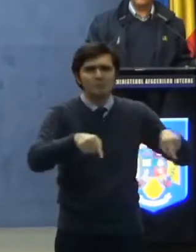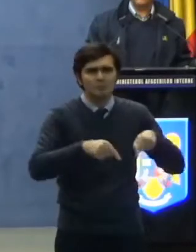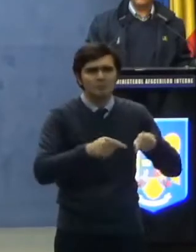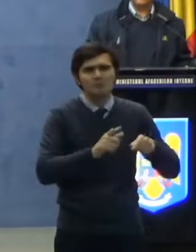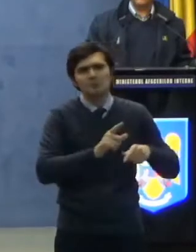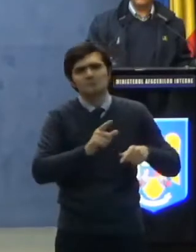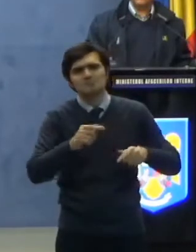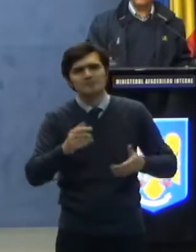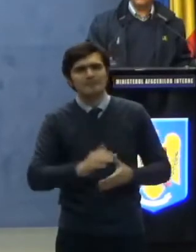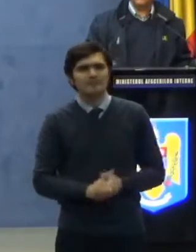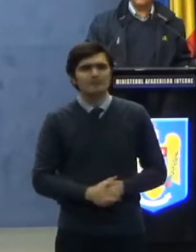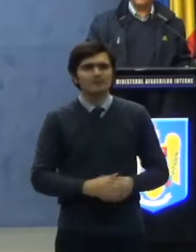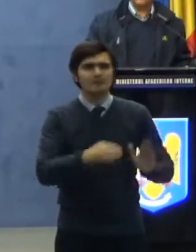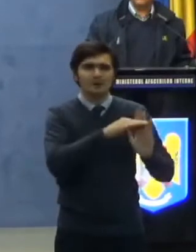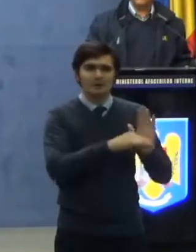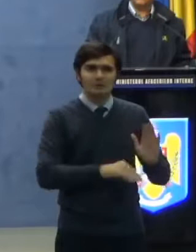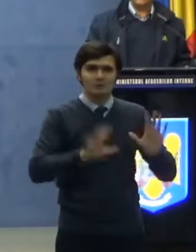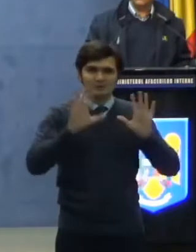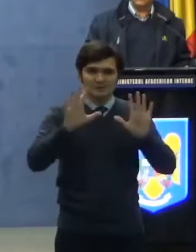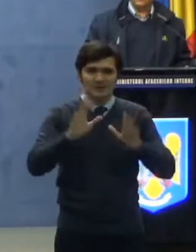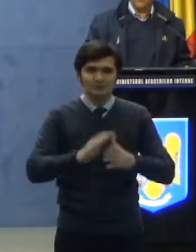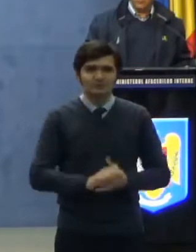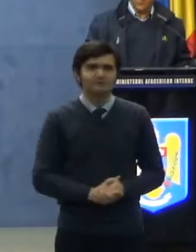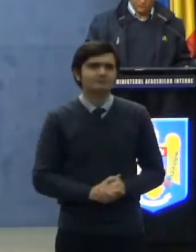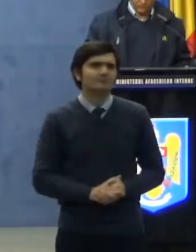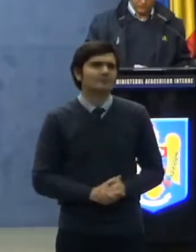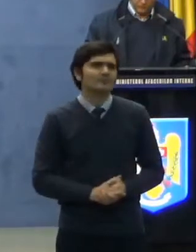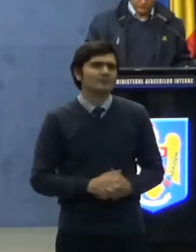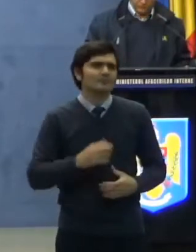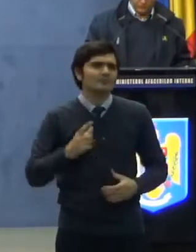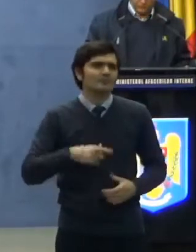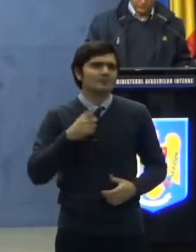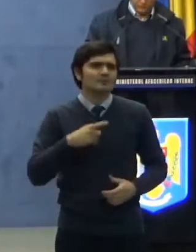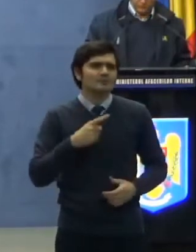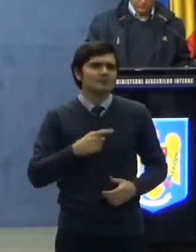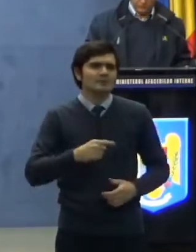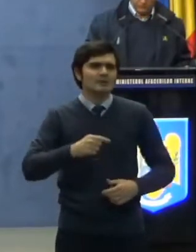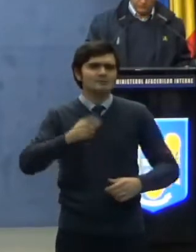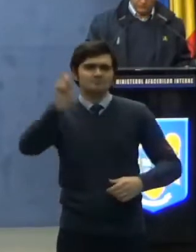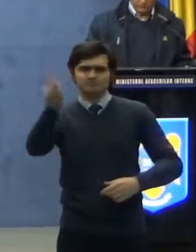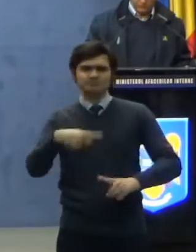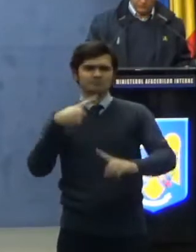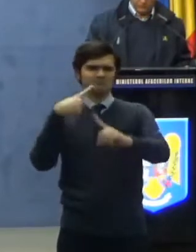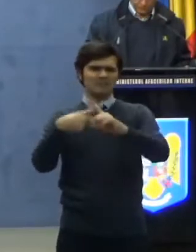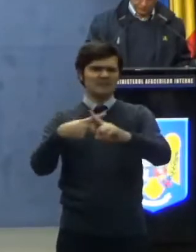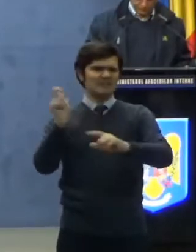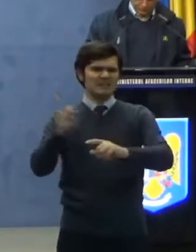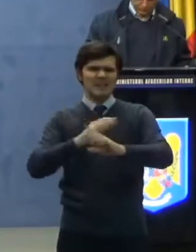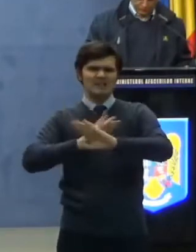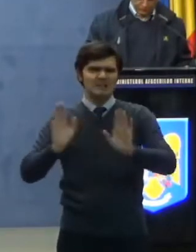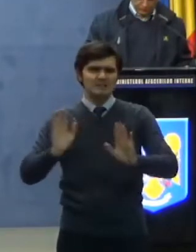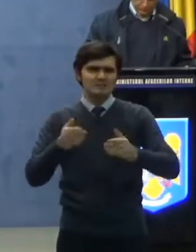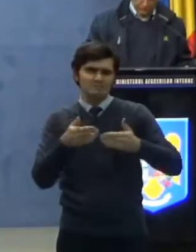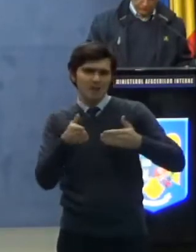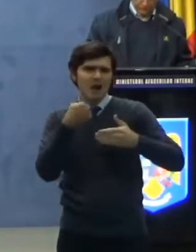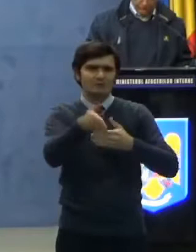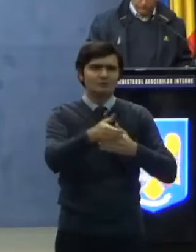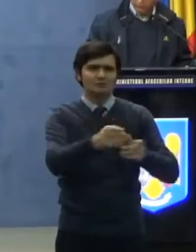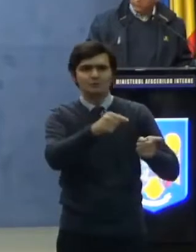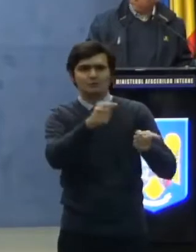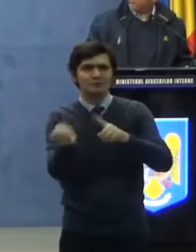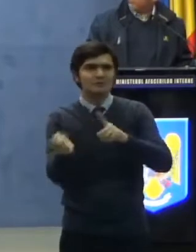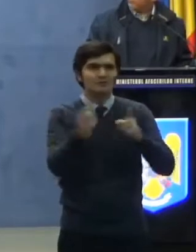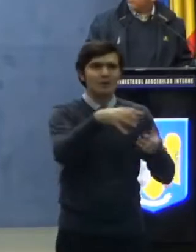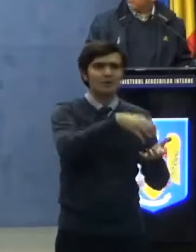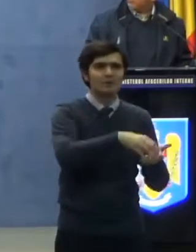Articolul 10. Este strict interzis accesul între localități prin